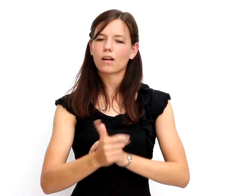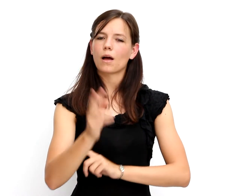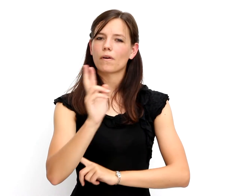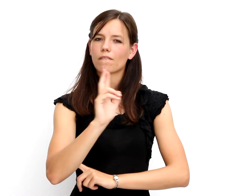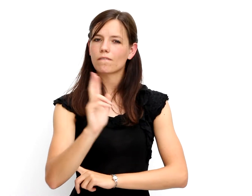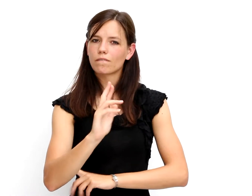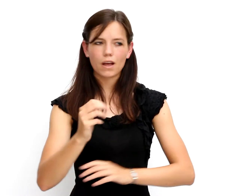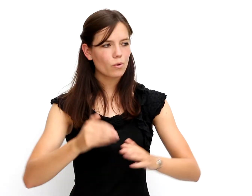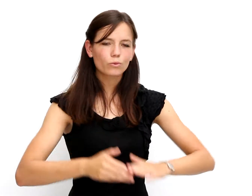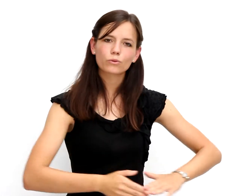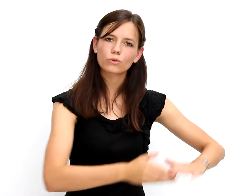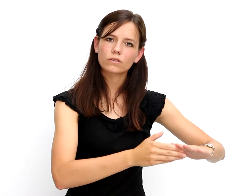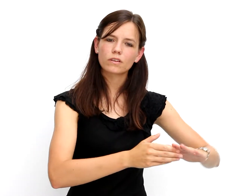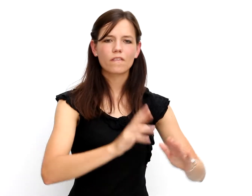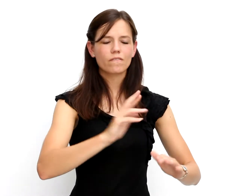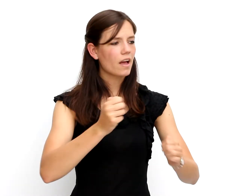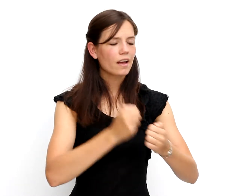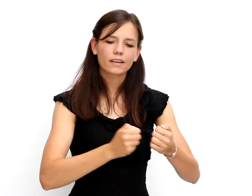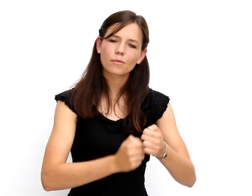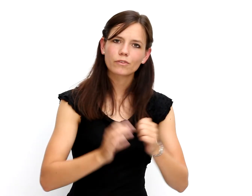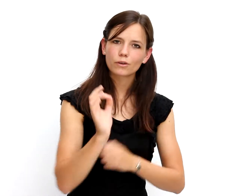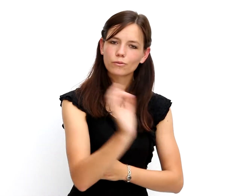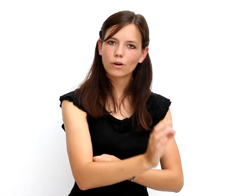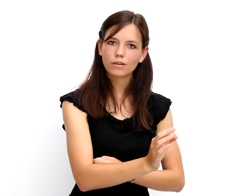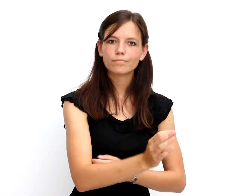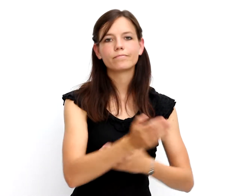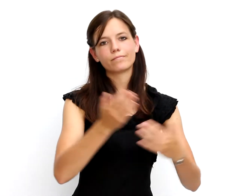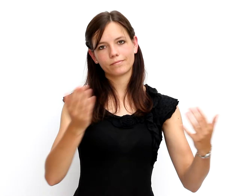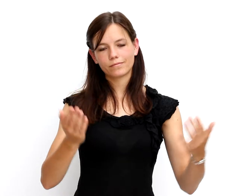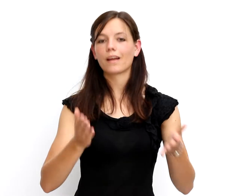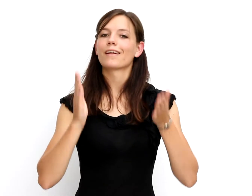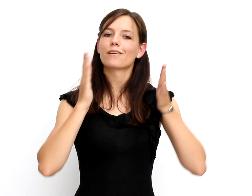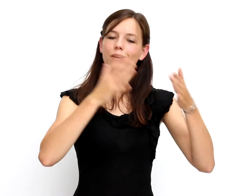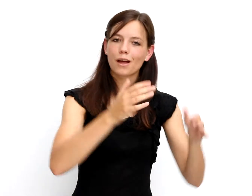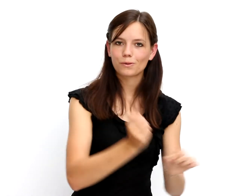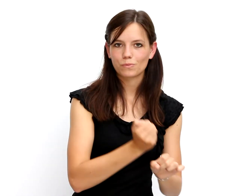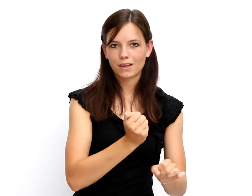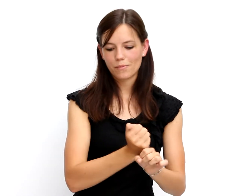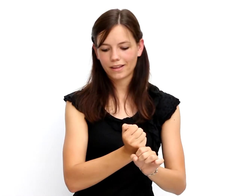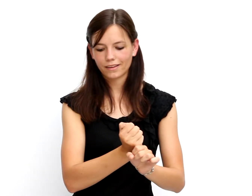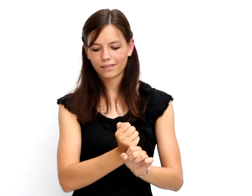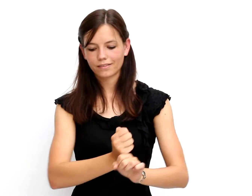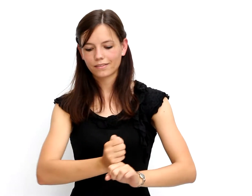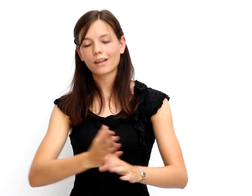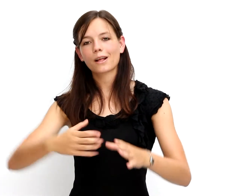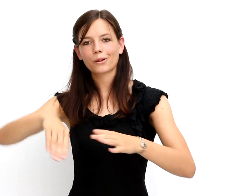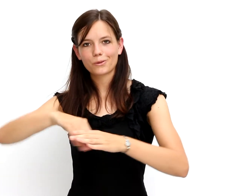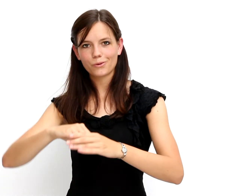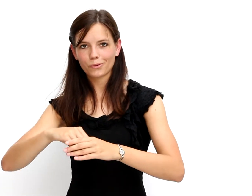Aber wer unterstützt die Teilnehmer und wer kämpft mit ihnen für ihre Rechte? Die Vertrauensmitarbeiter, der